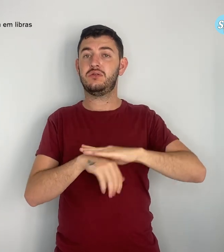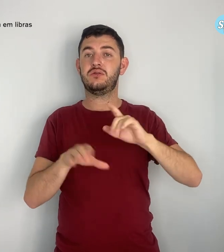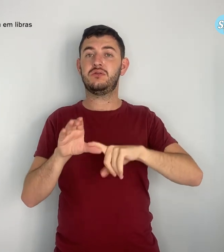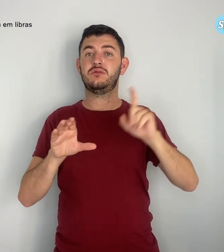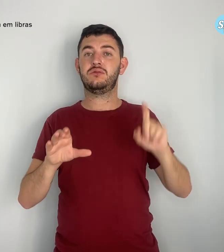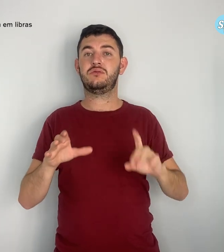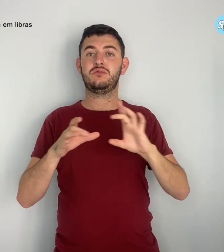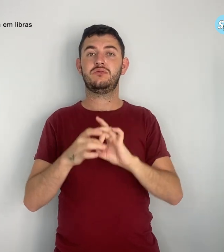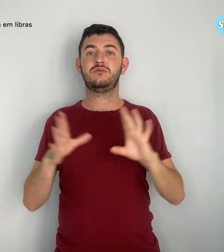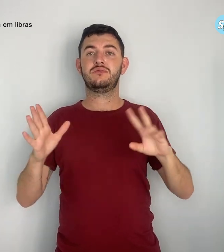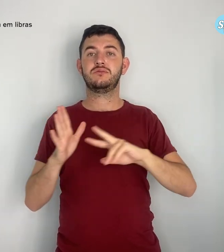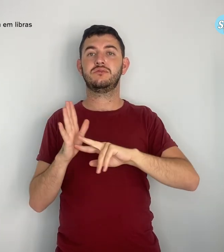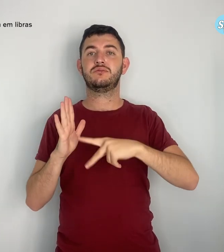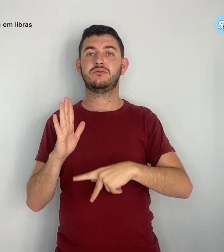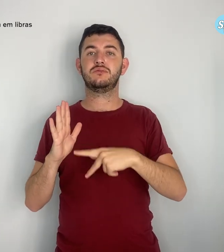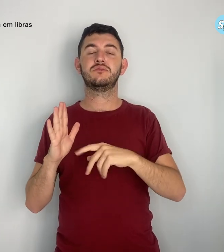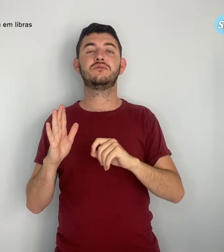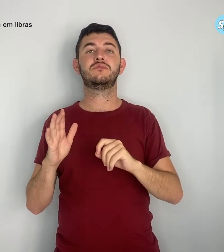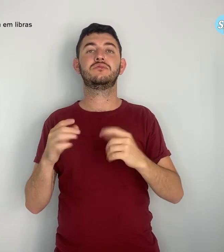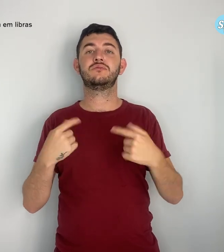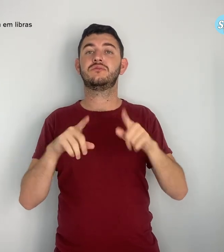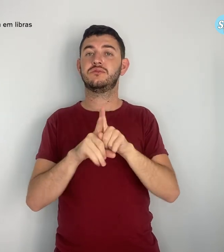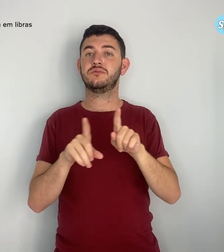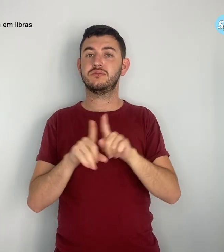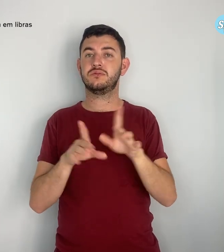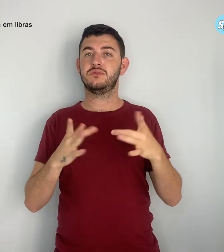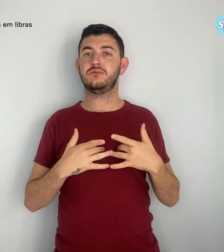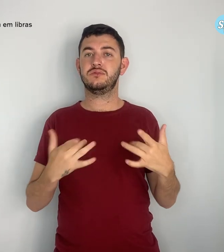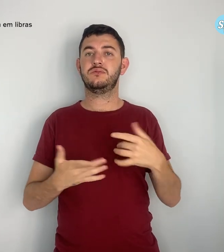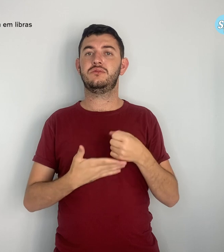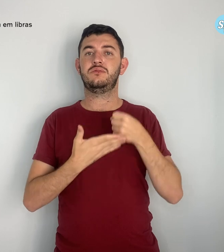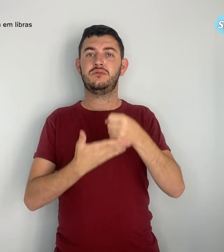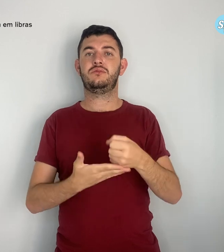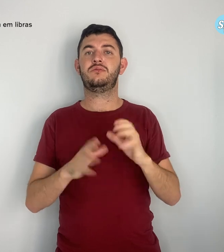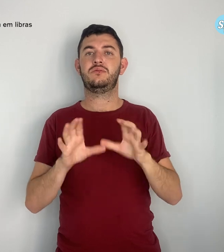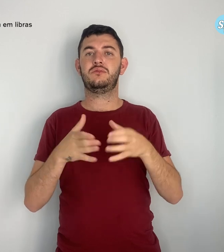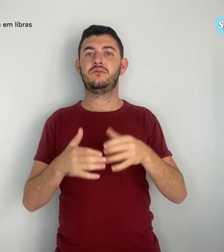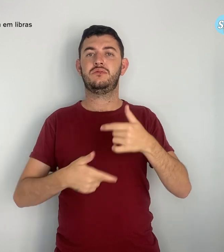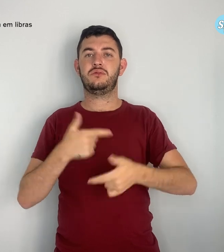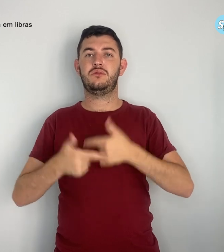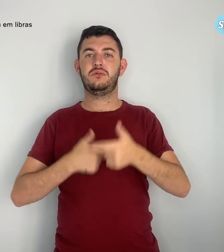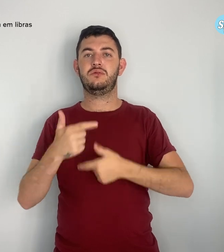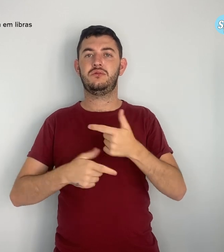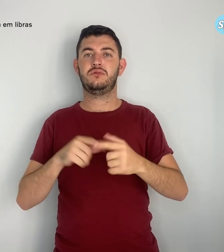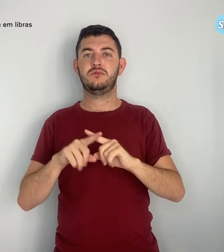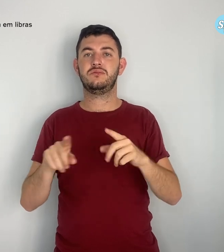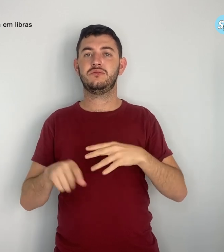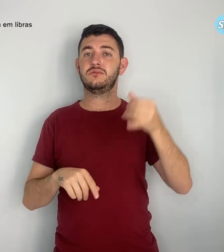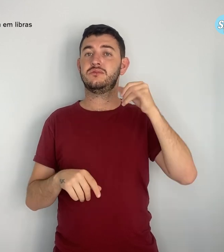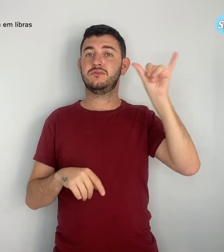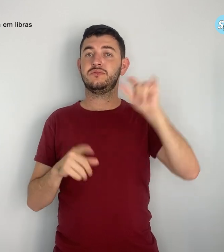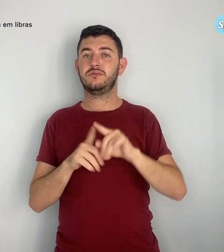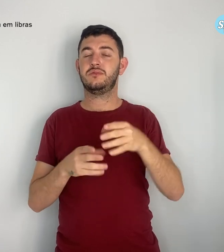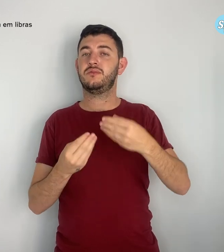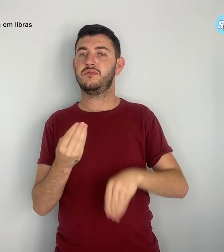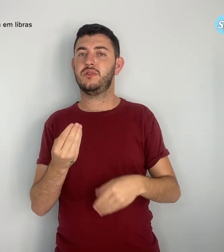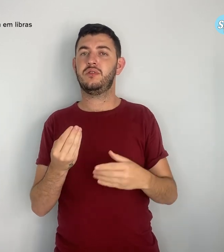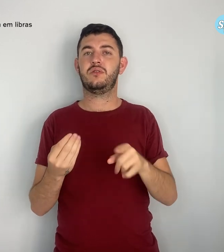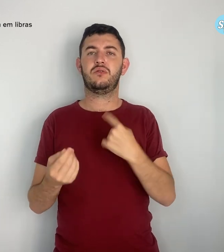sindical e solidariedade de classe. Para sair da rota da precarização, é urgente